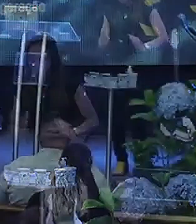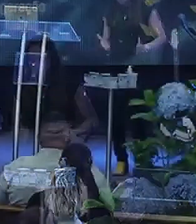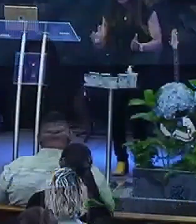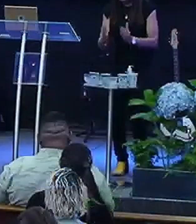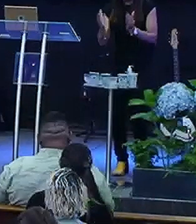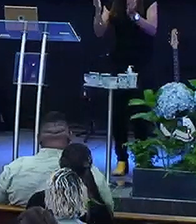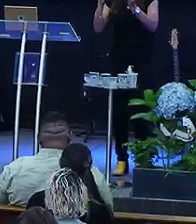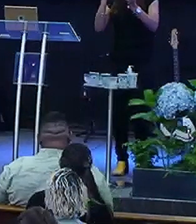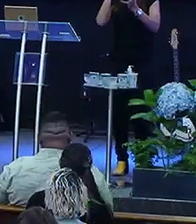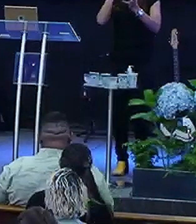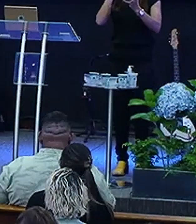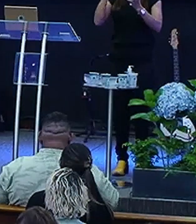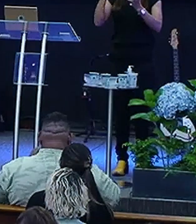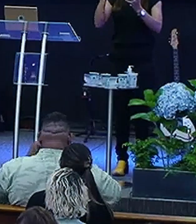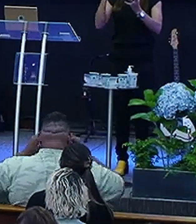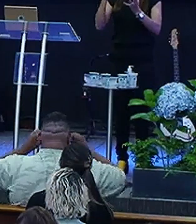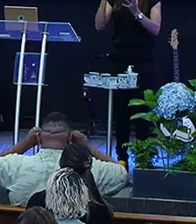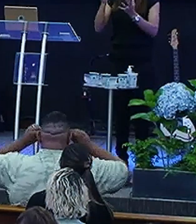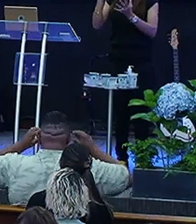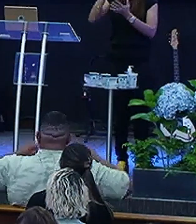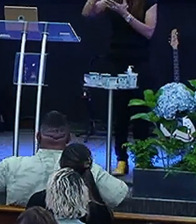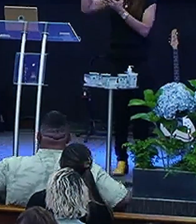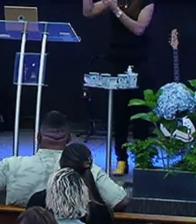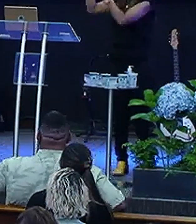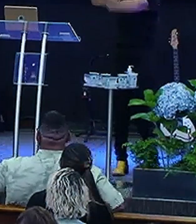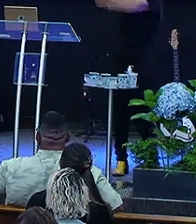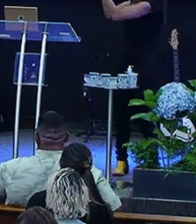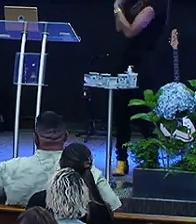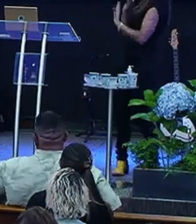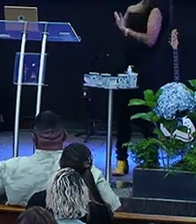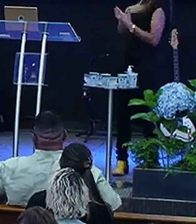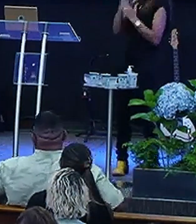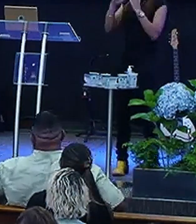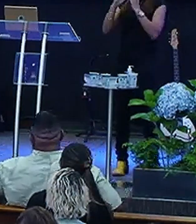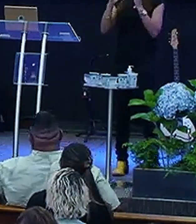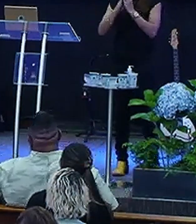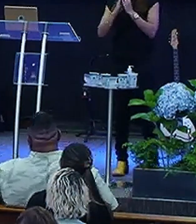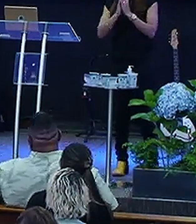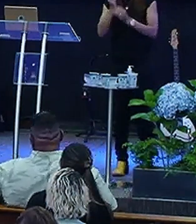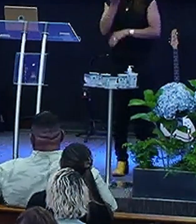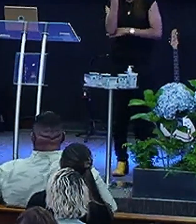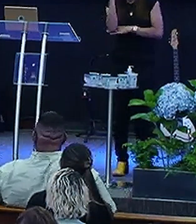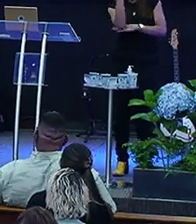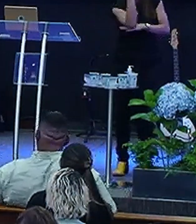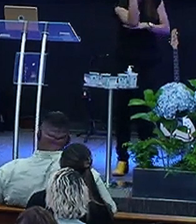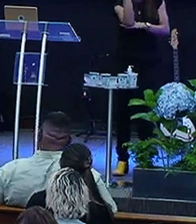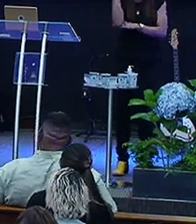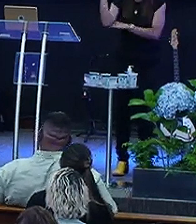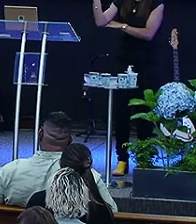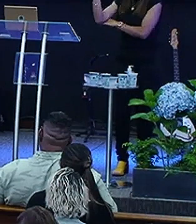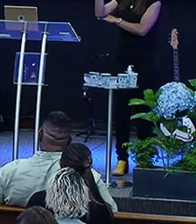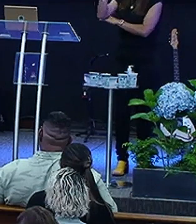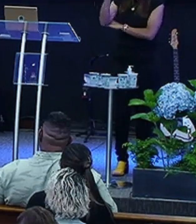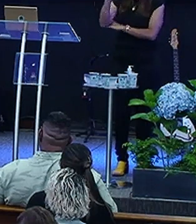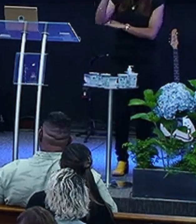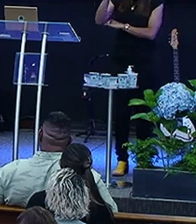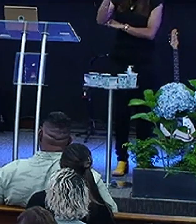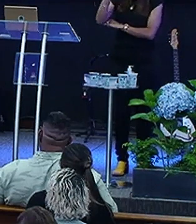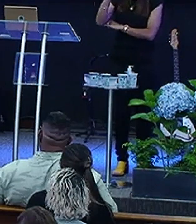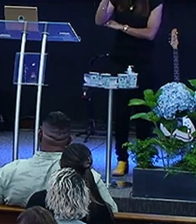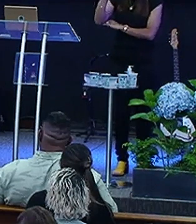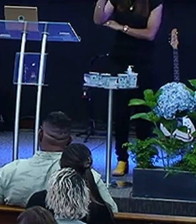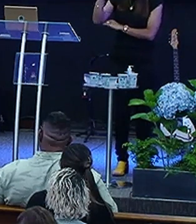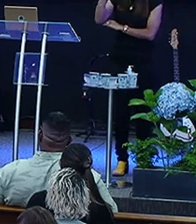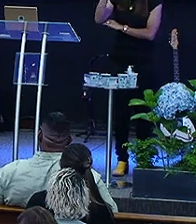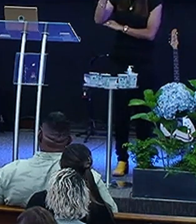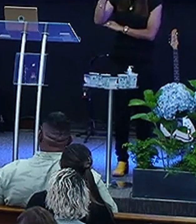enormes E eu sei que Quando Deus me dá A minha casa Eu vou plantar Essas plantas Eu tenho uma árvore lá Chamada tcheicheru Que é uma árvore